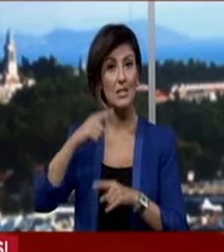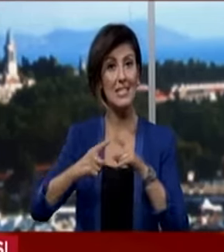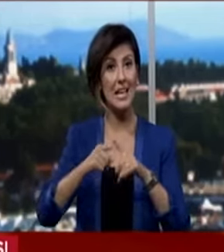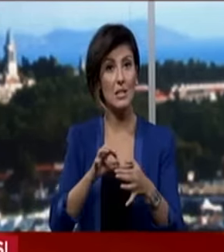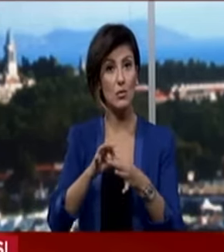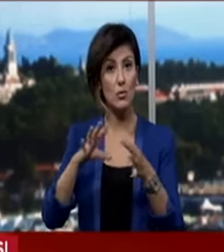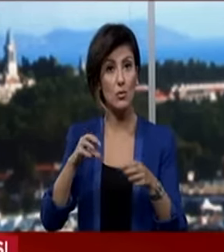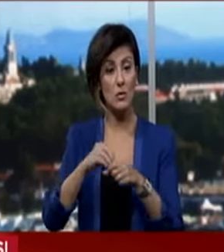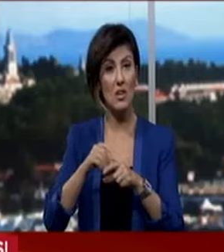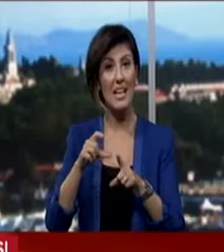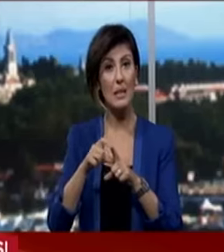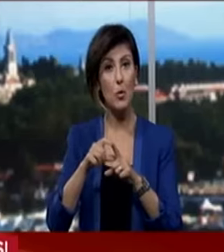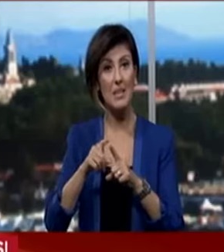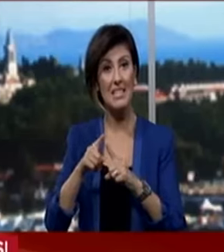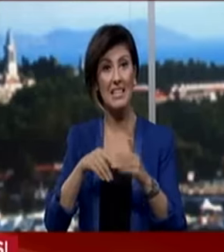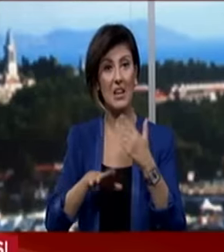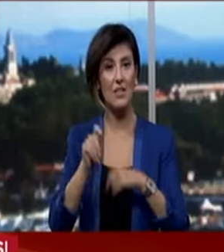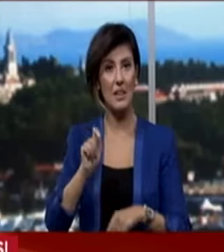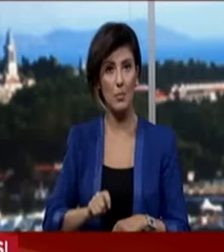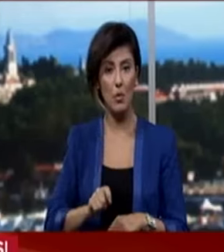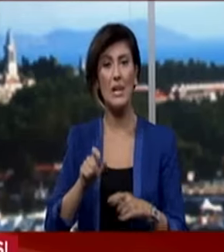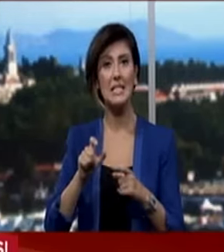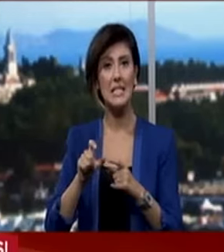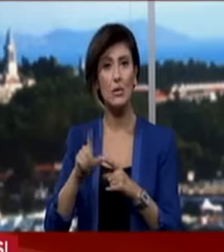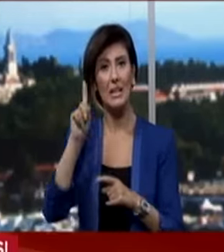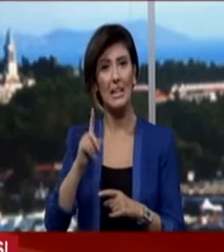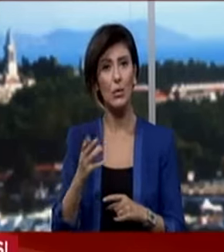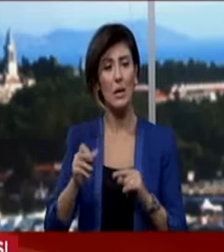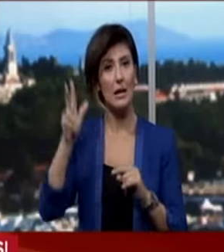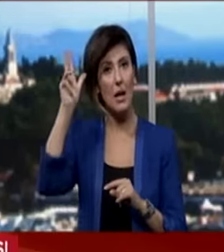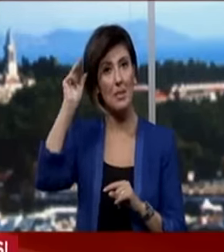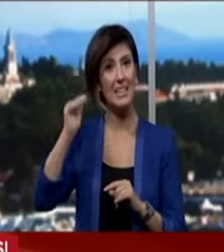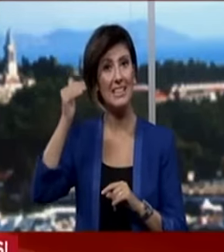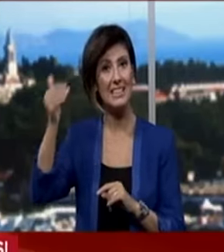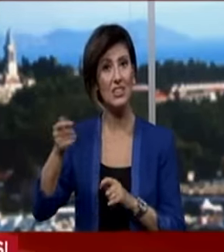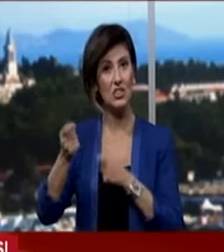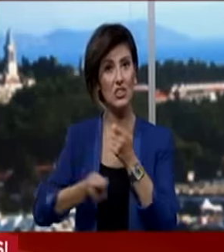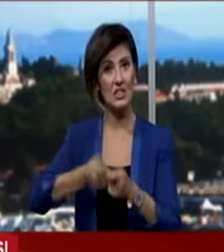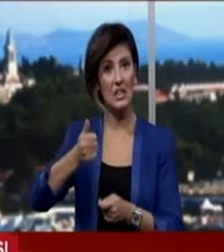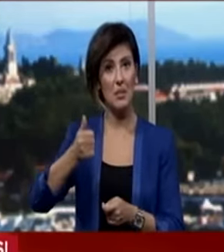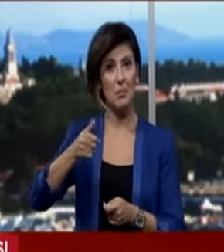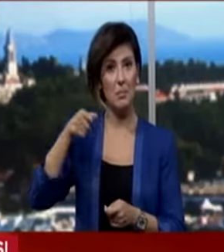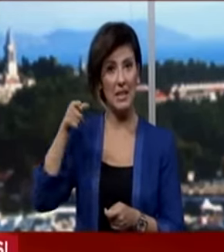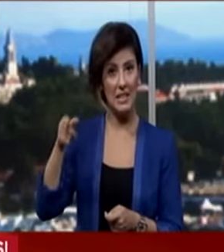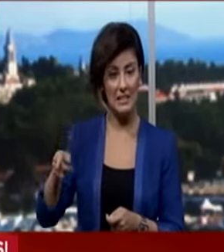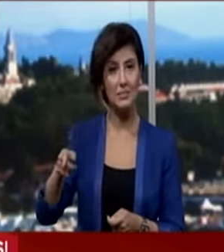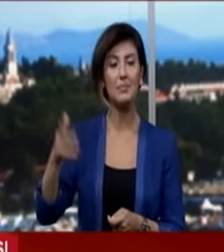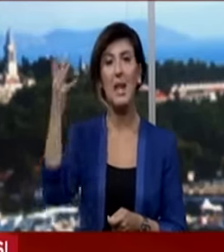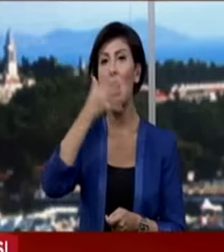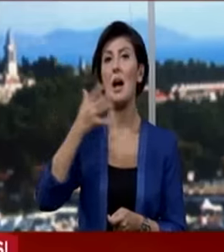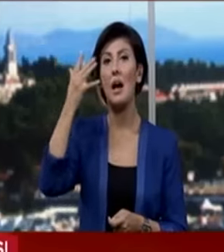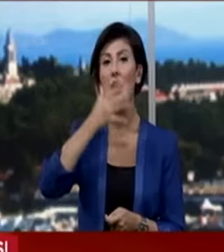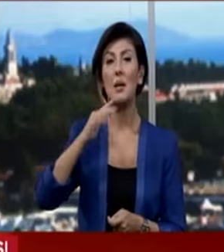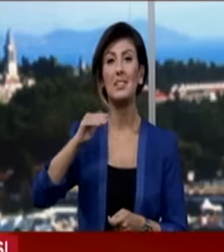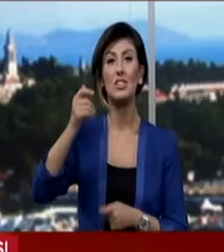siyasi çözüm için diplomasi trafiği yürütüyor. Sinirlioğlu ilk olarak ABD Dışişleri Bakanı John Kerry ve